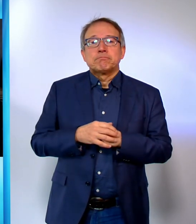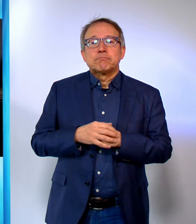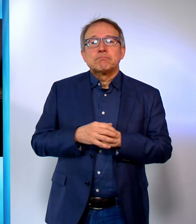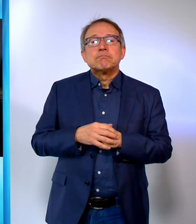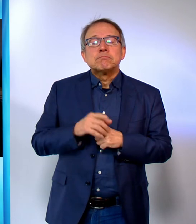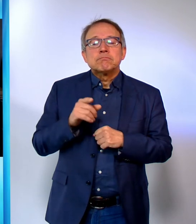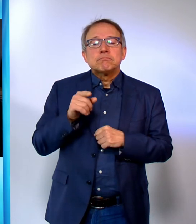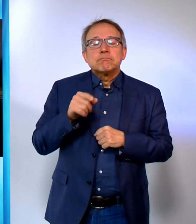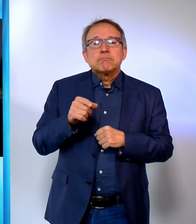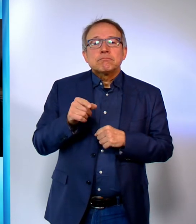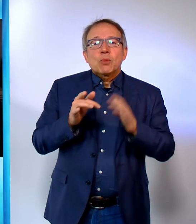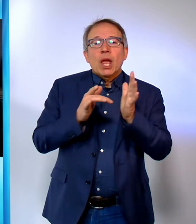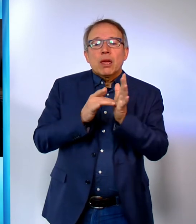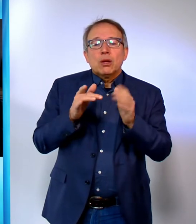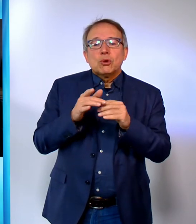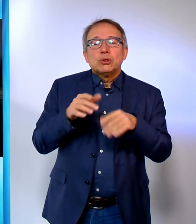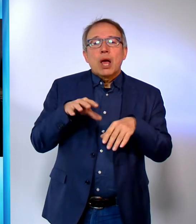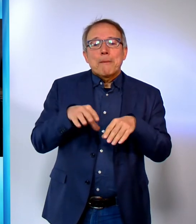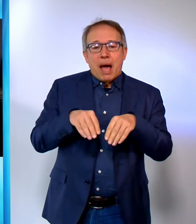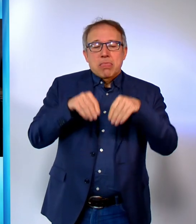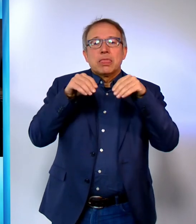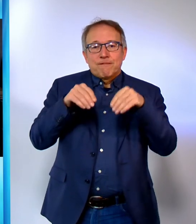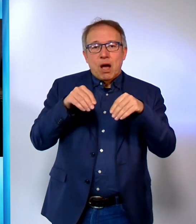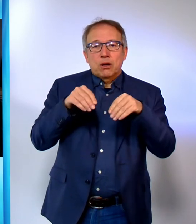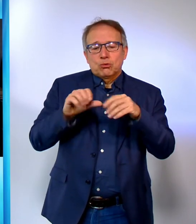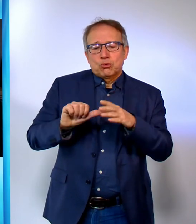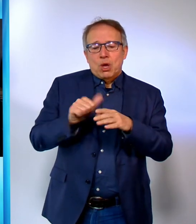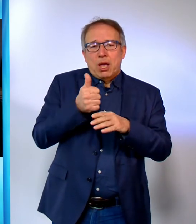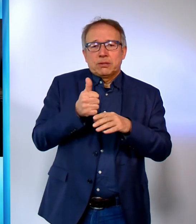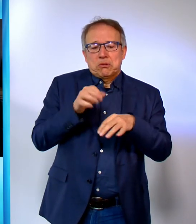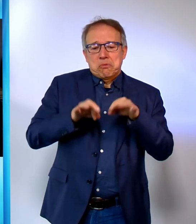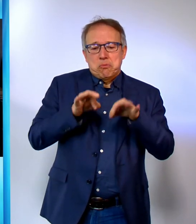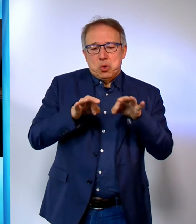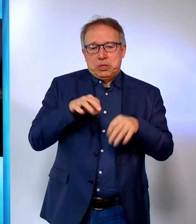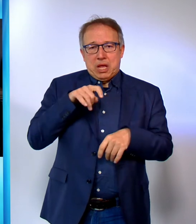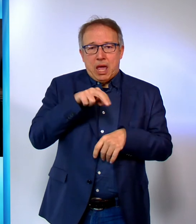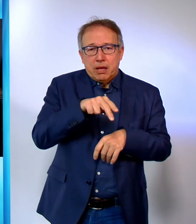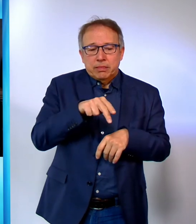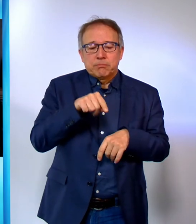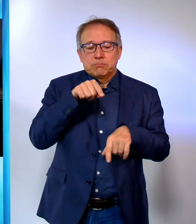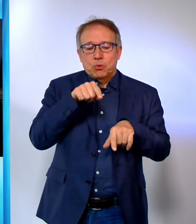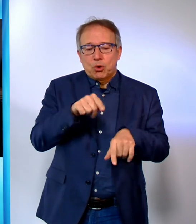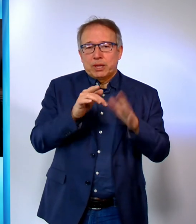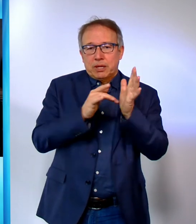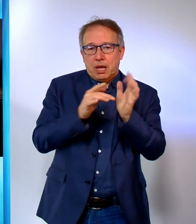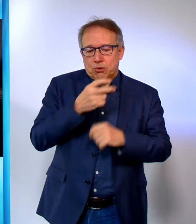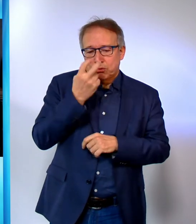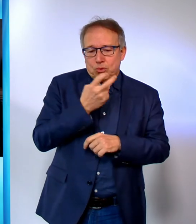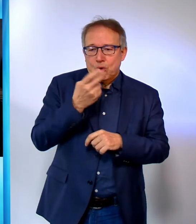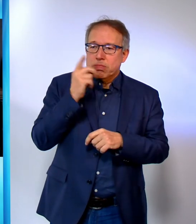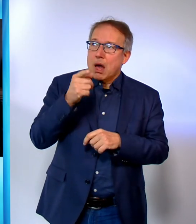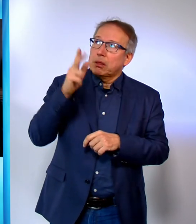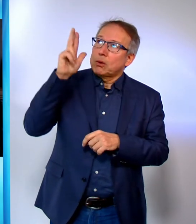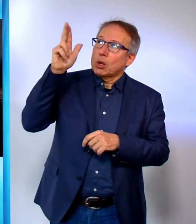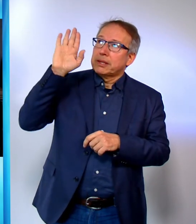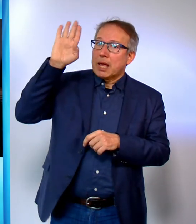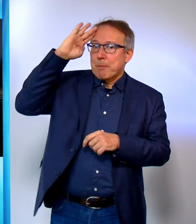Bevor er seine öffentliche Mission beginnt, zieht er sich in die Wüste zurück. Dort sucht Jesus nach Gott,